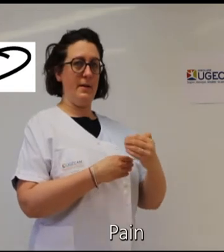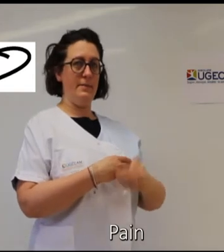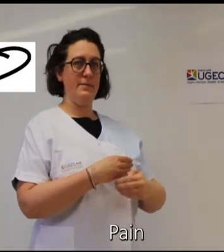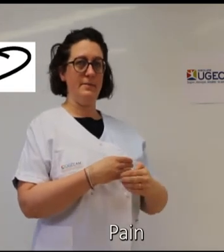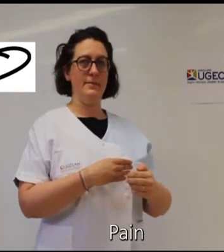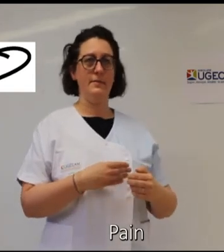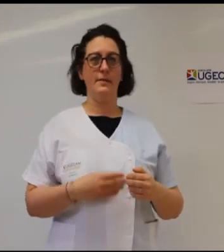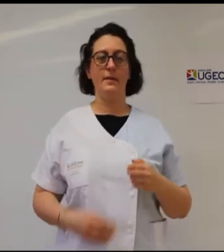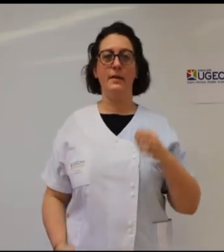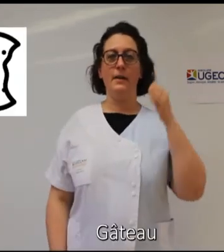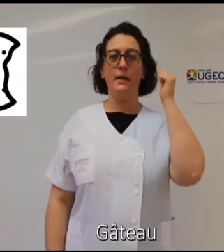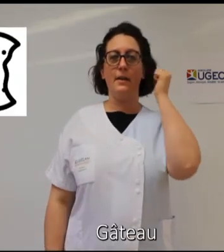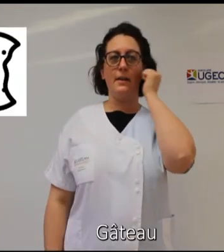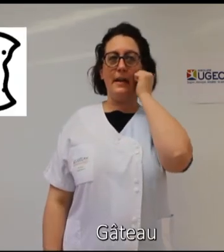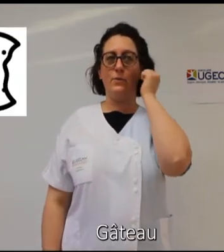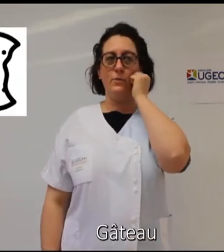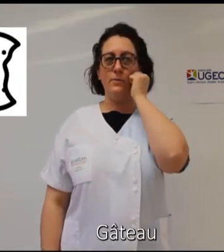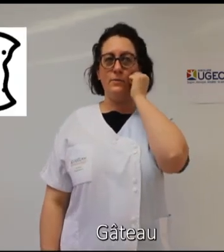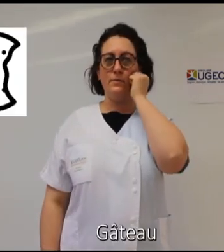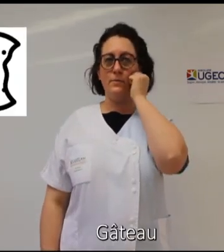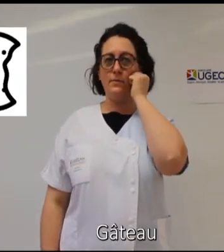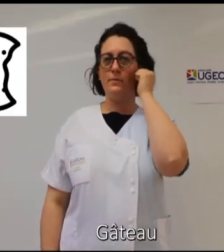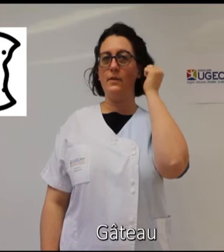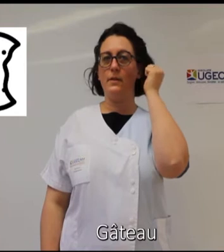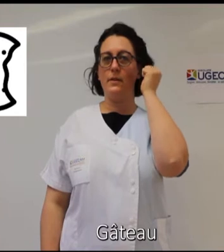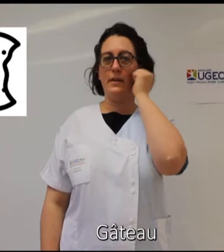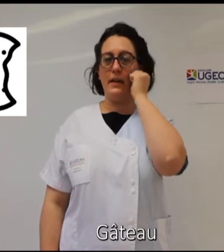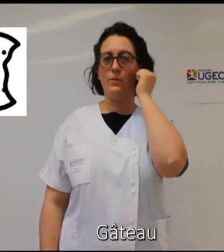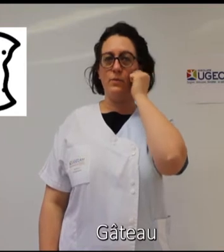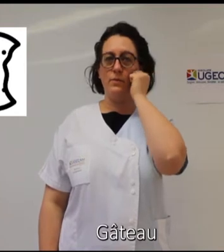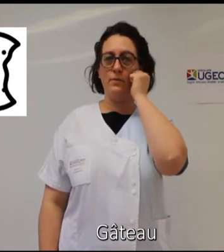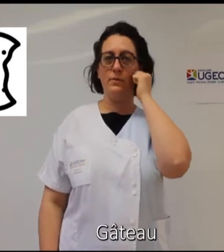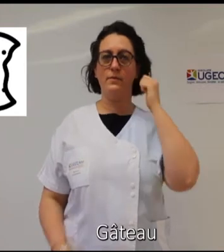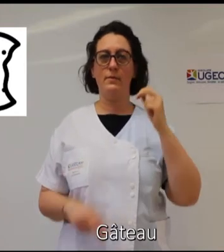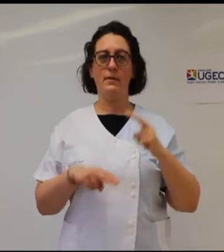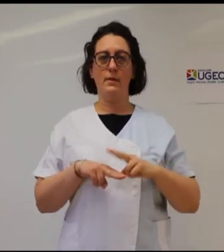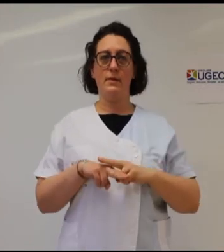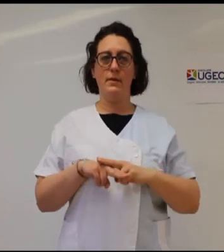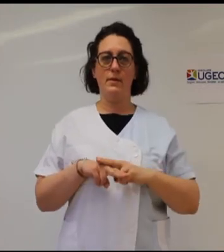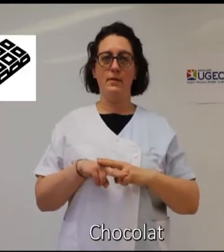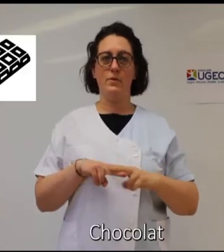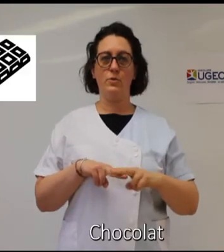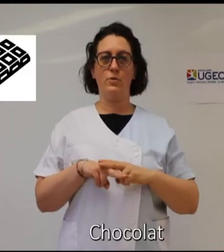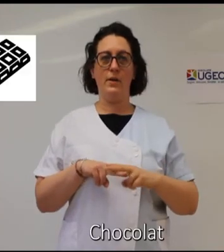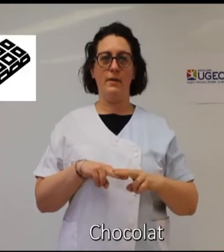gâteau, gâteau, chocolat,